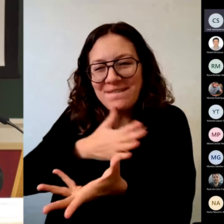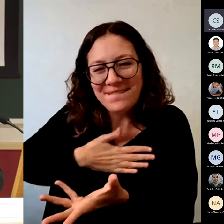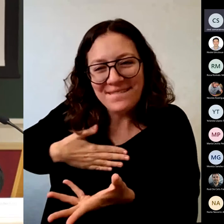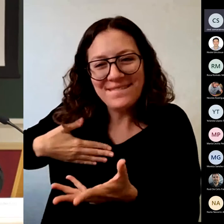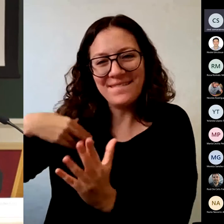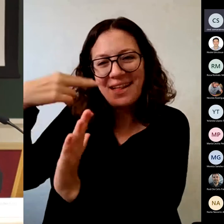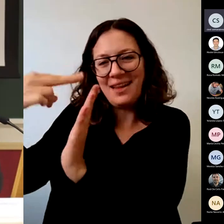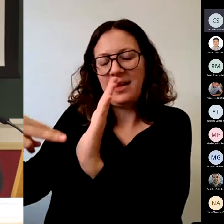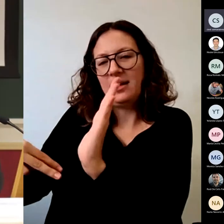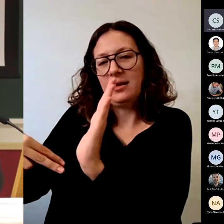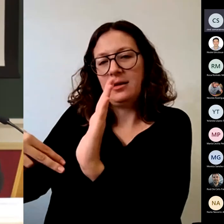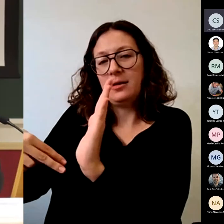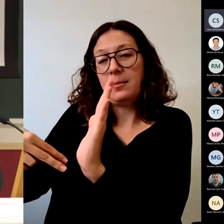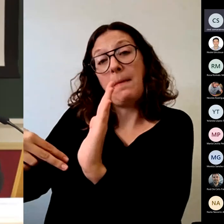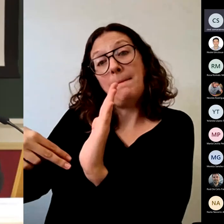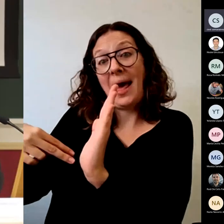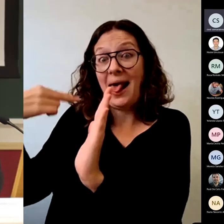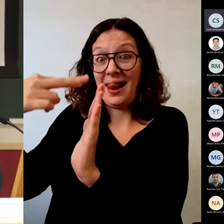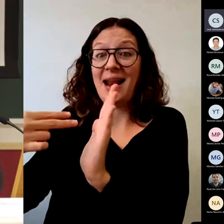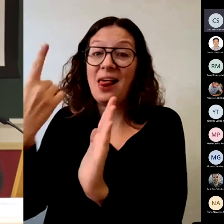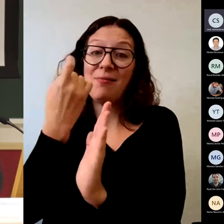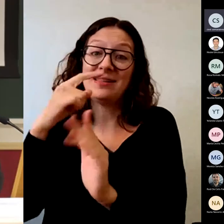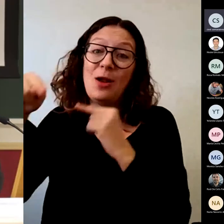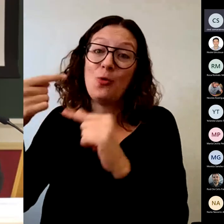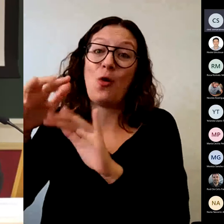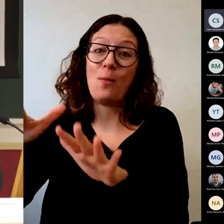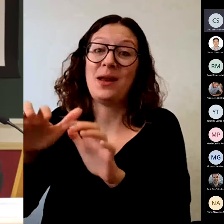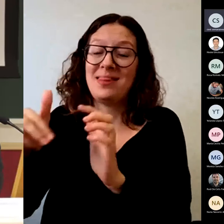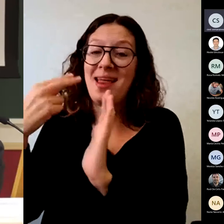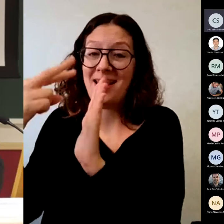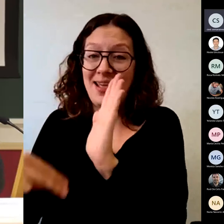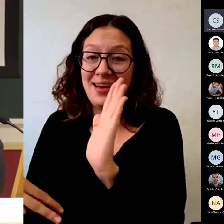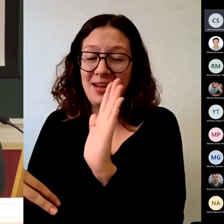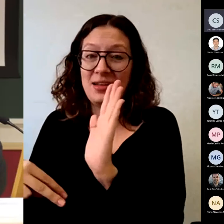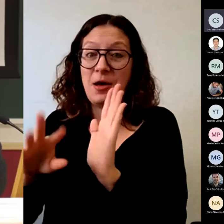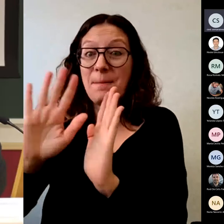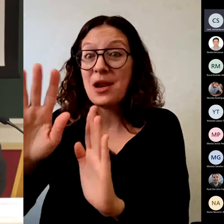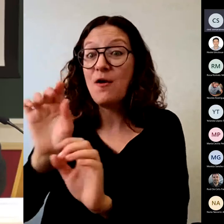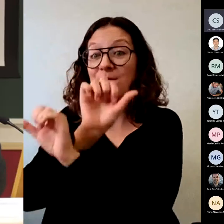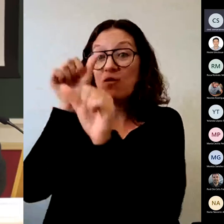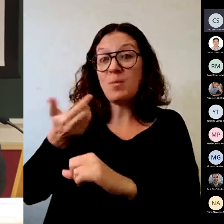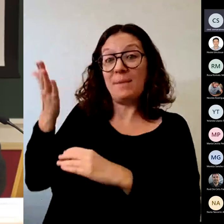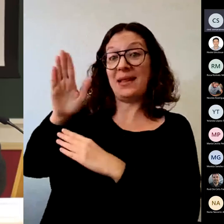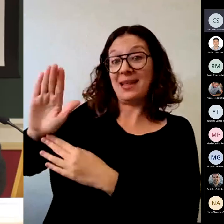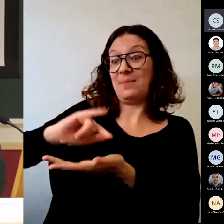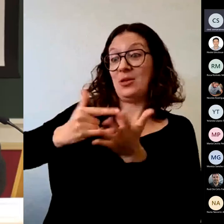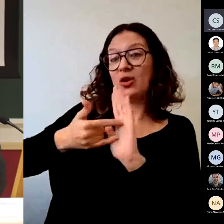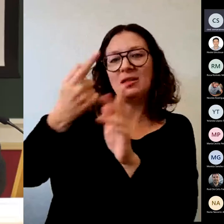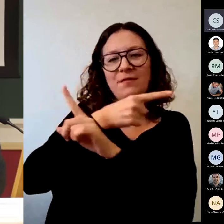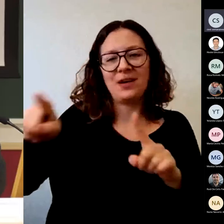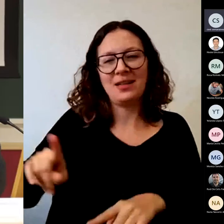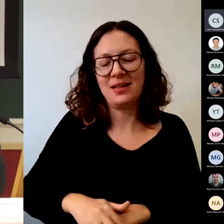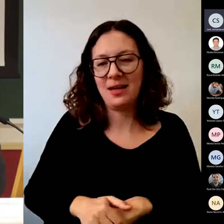obviar. Pero como planteamiento metodológico es diferente. Y como planteamiento evaluativo también.